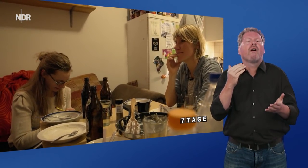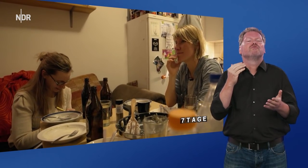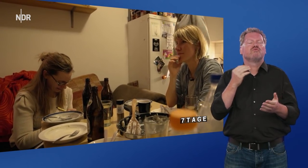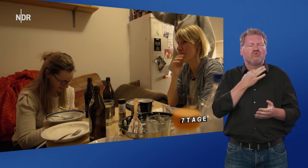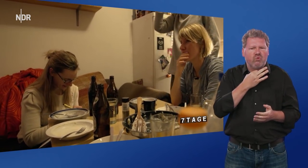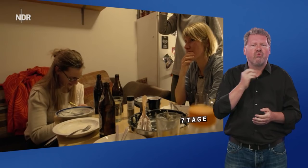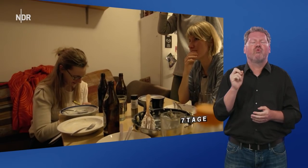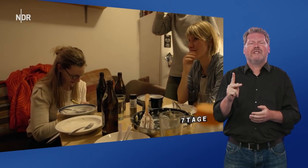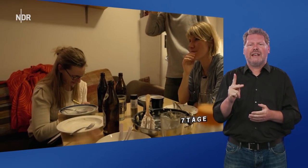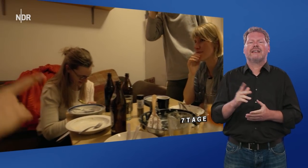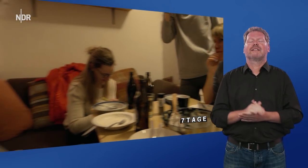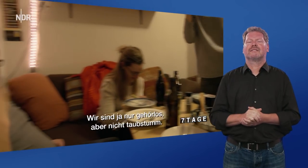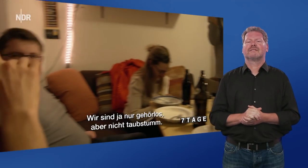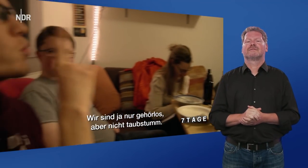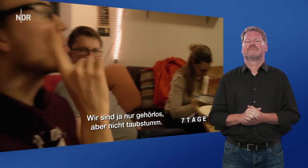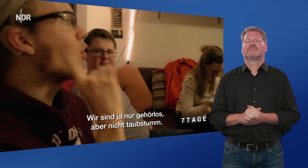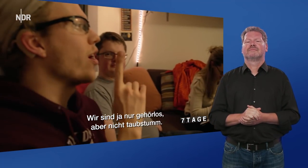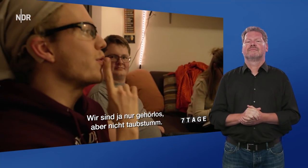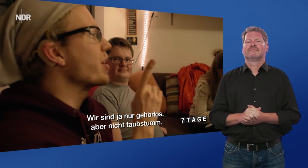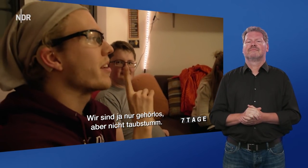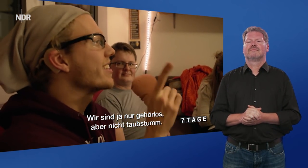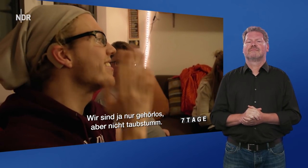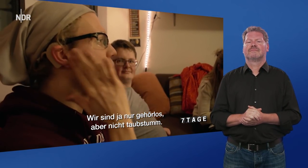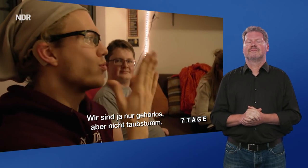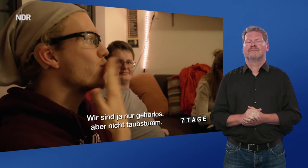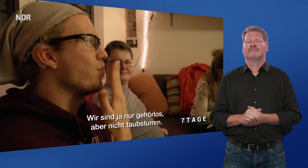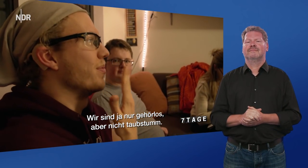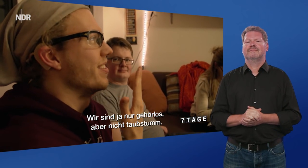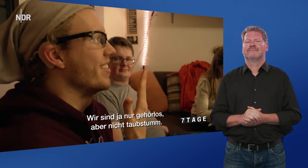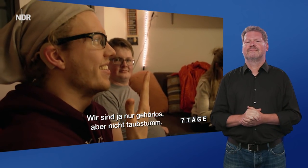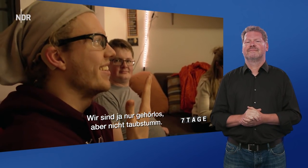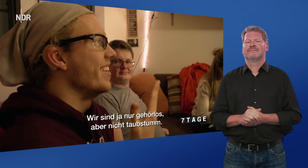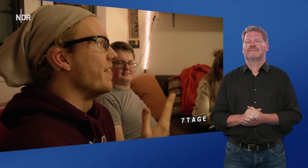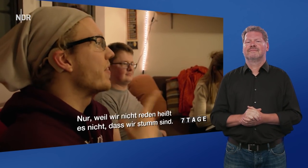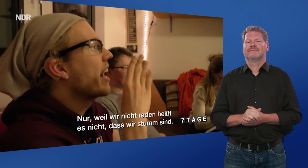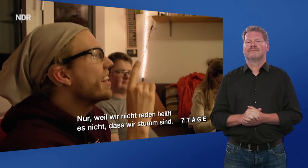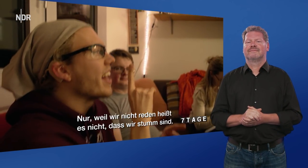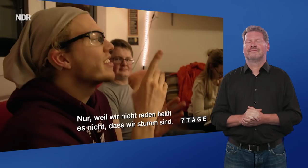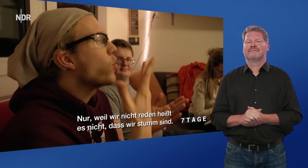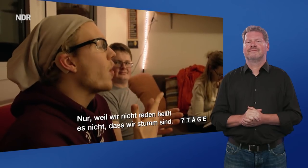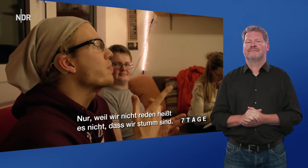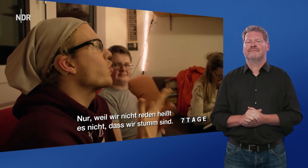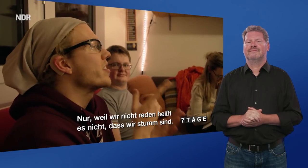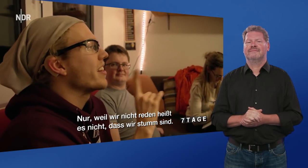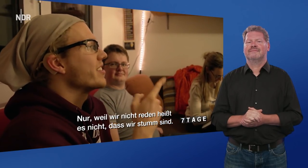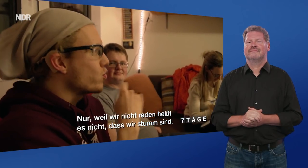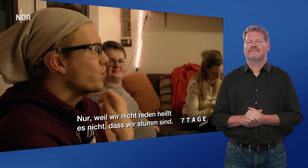Und, ähm, ich werde ja mal nur geholen, aber nicht taubst du. Mhm. Wir heilen ja nicht hoch, bedeutet ja nicht du.